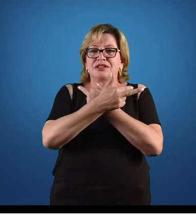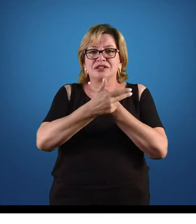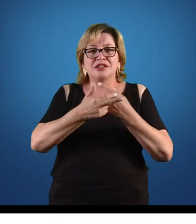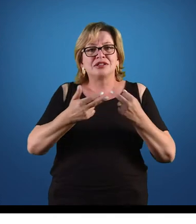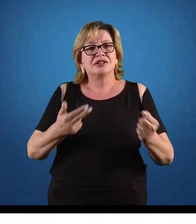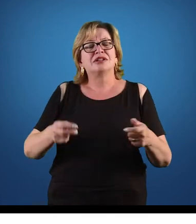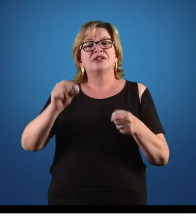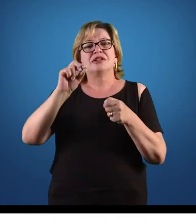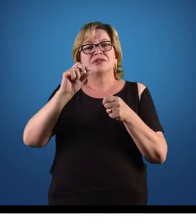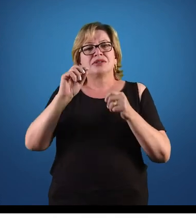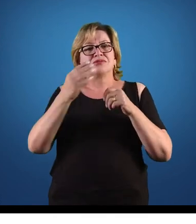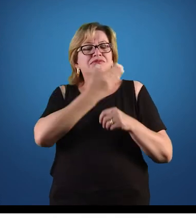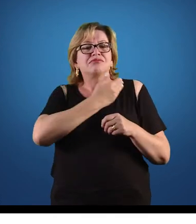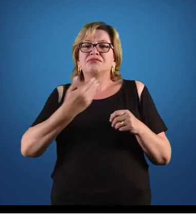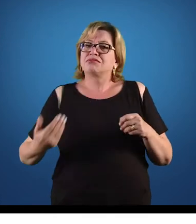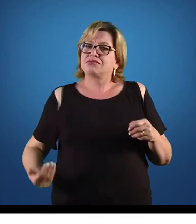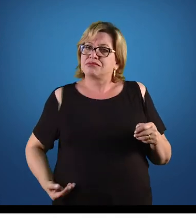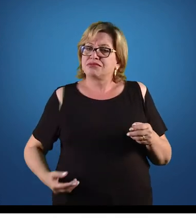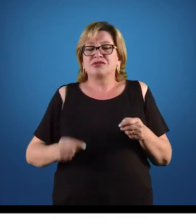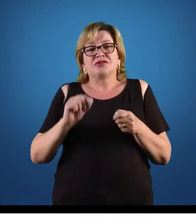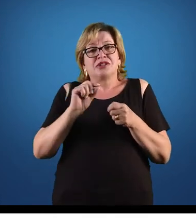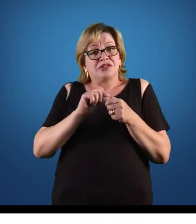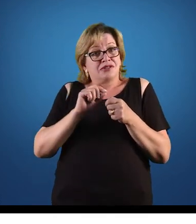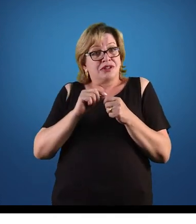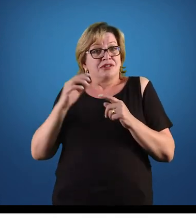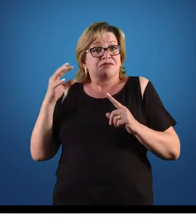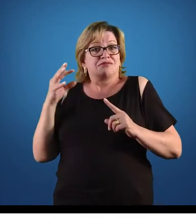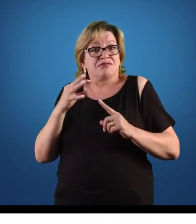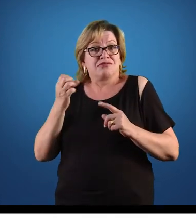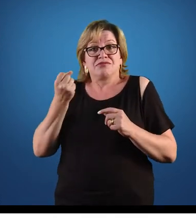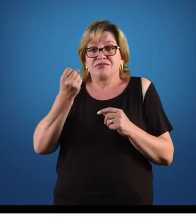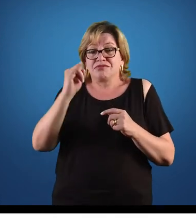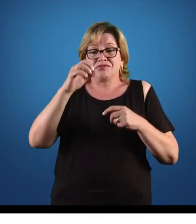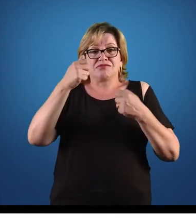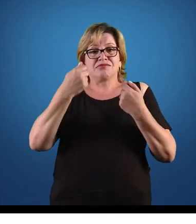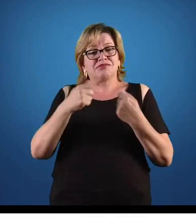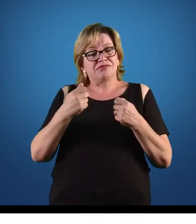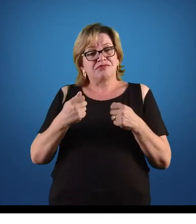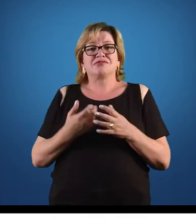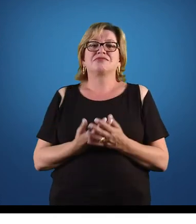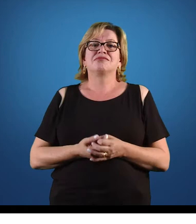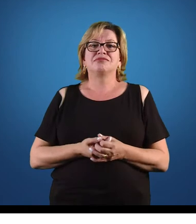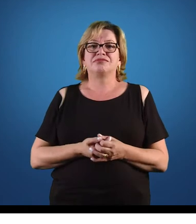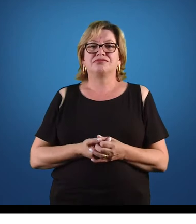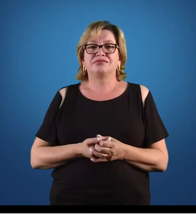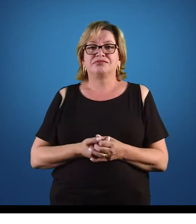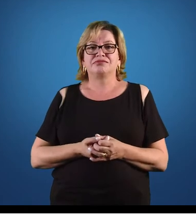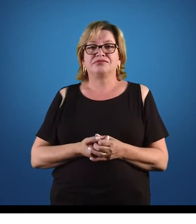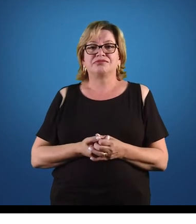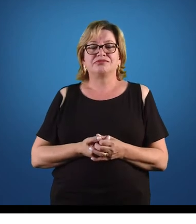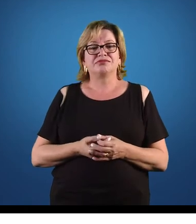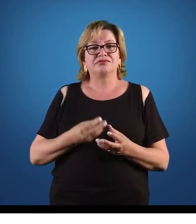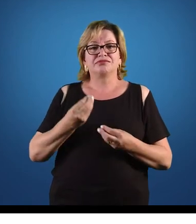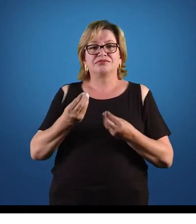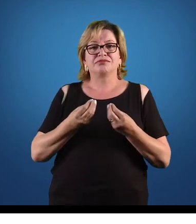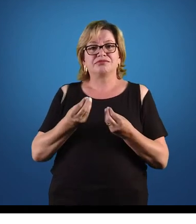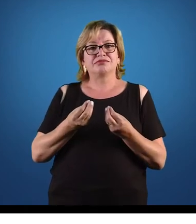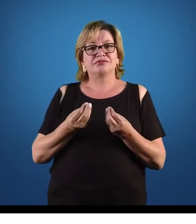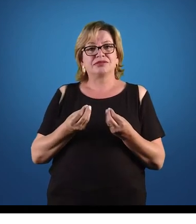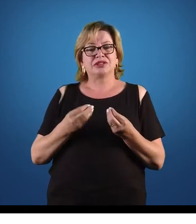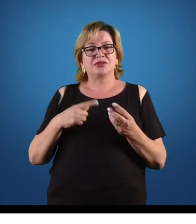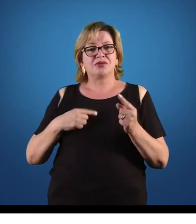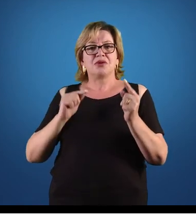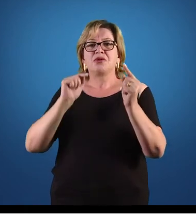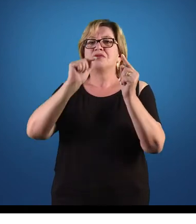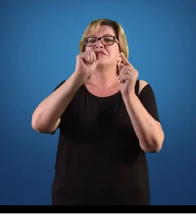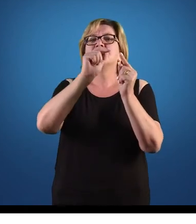faça a intervenção quando necessário. e assim o faz, né? Então, a